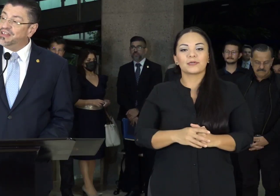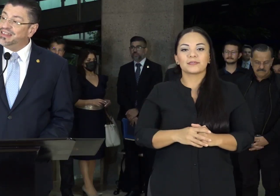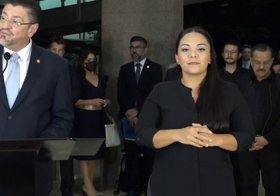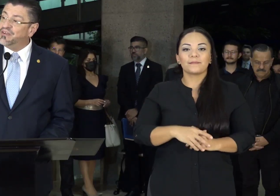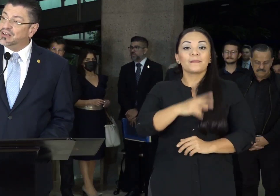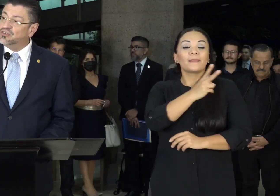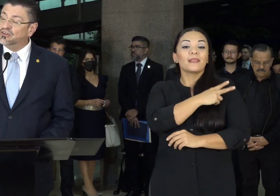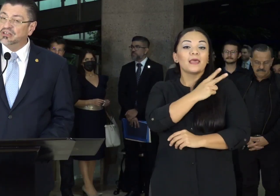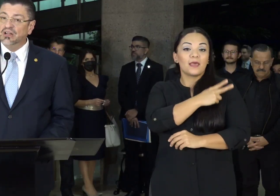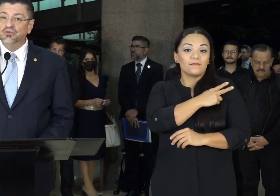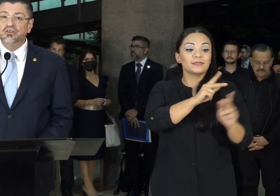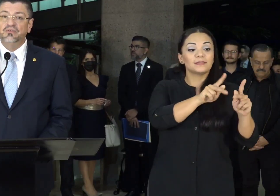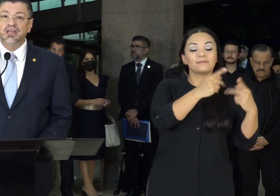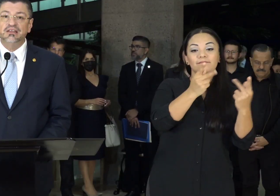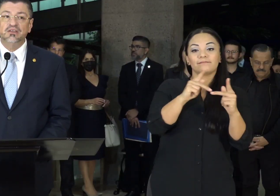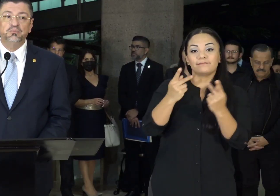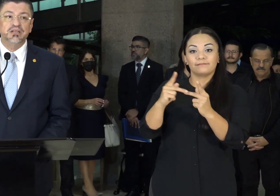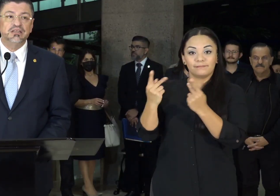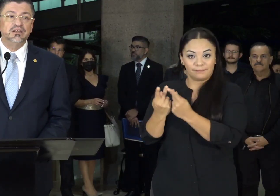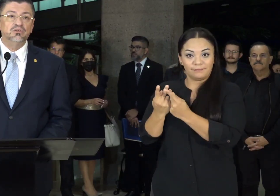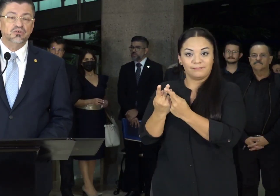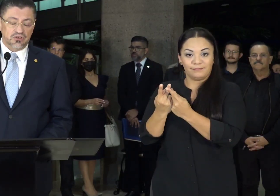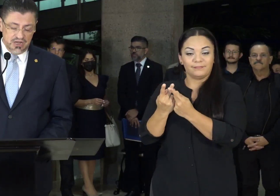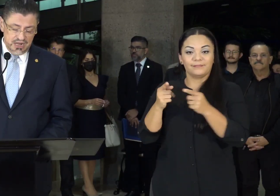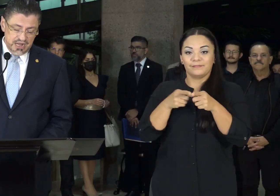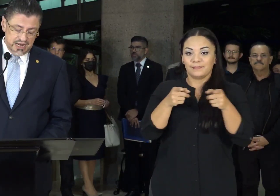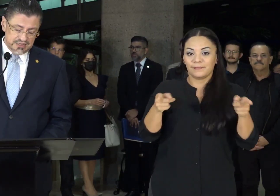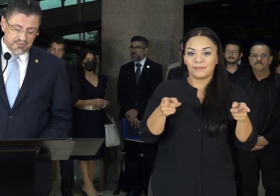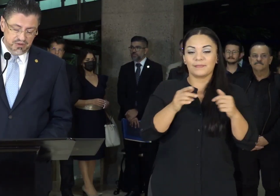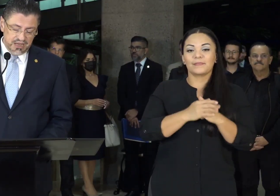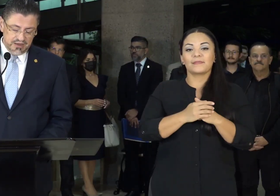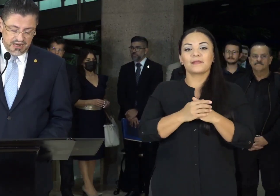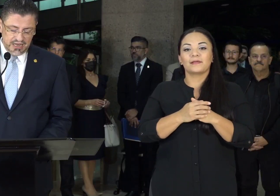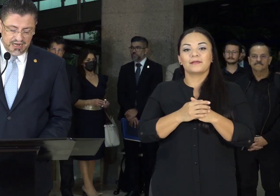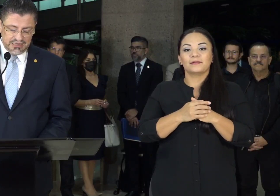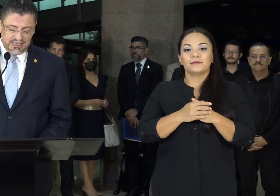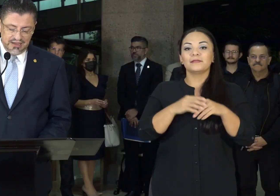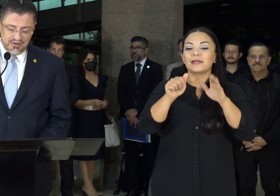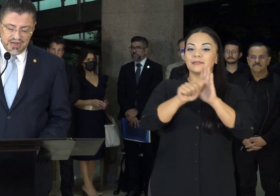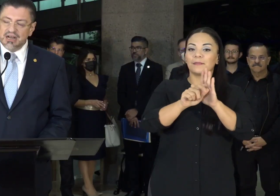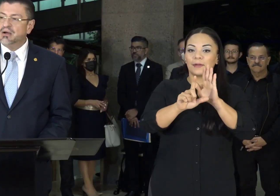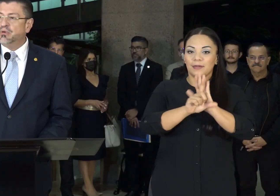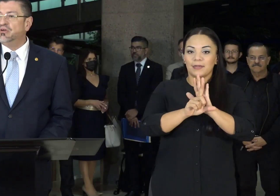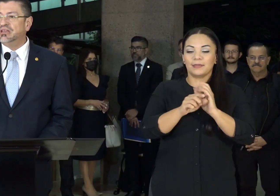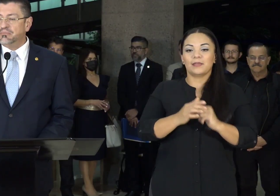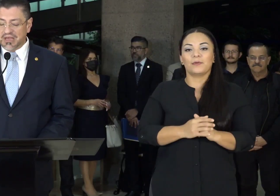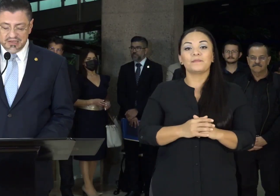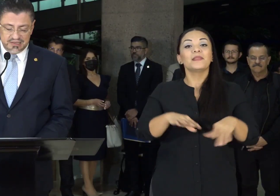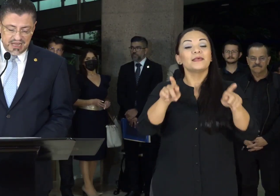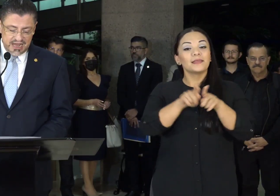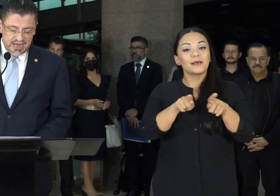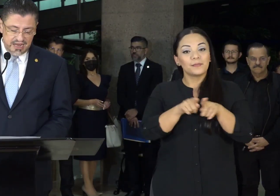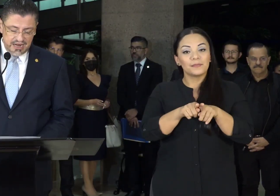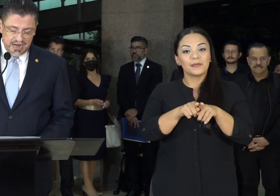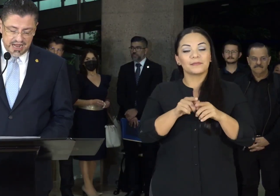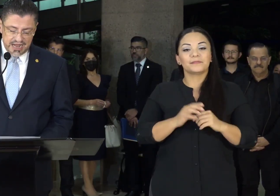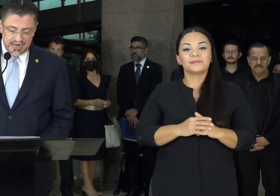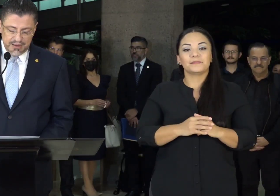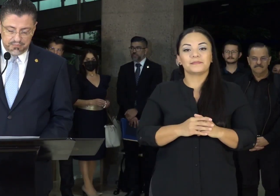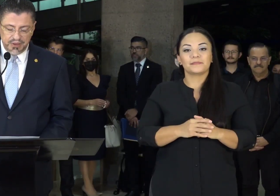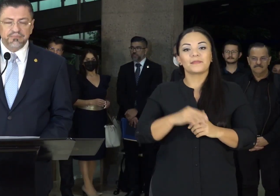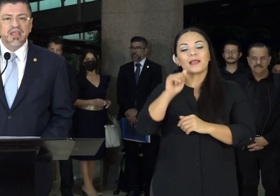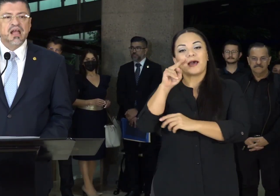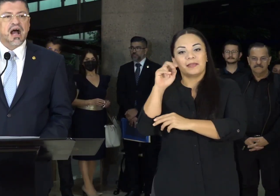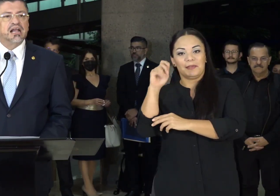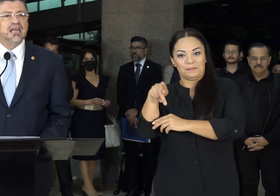los jefes de fracción de los diferentes partidos en la Asamblea Legislativa, bueno, y también está la